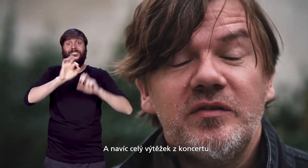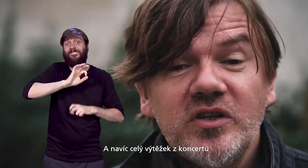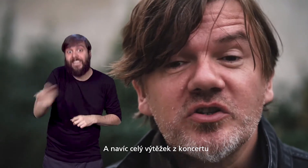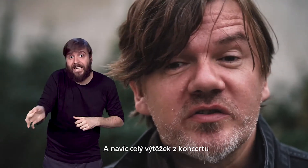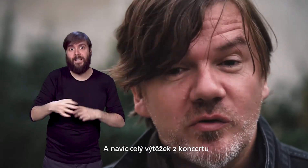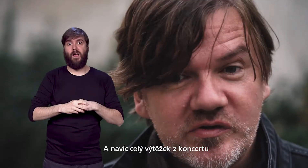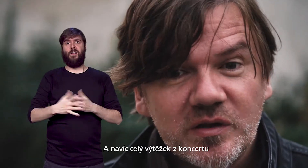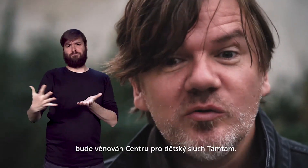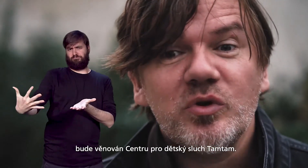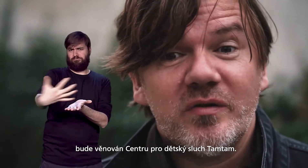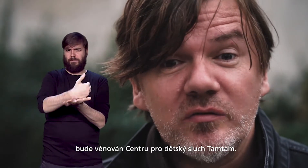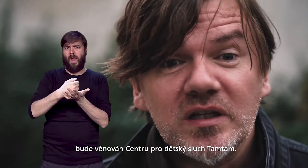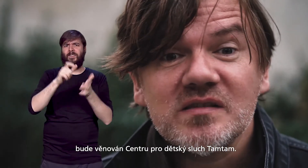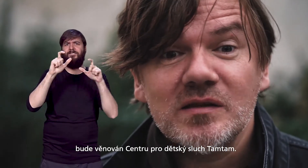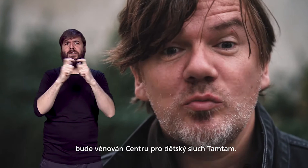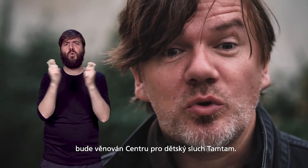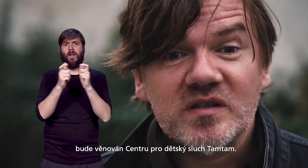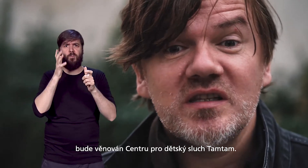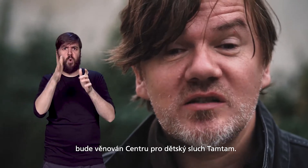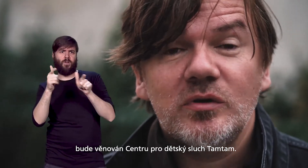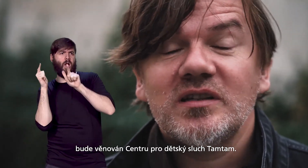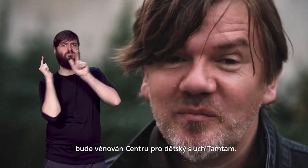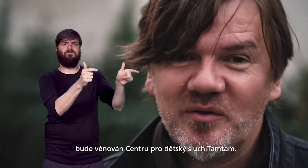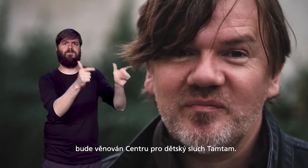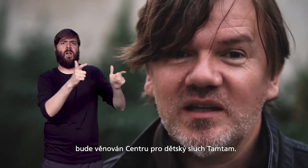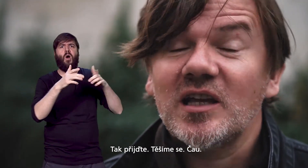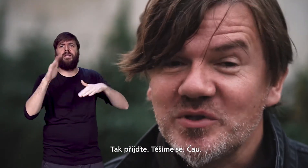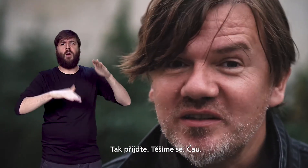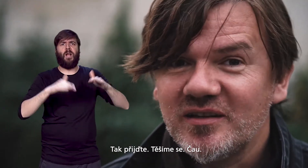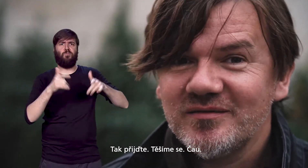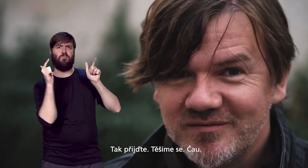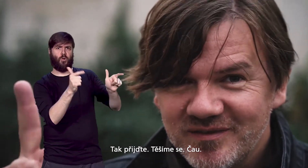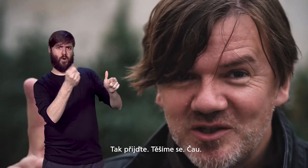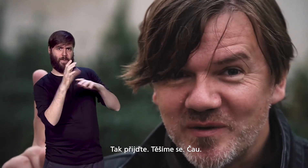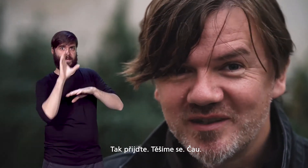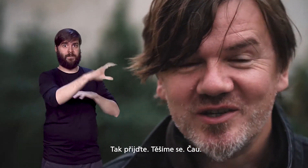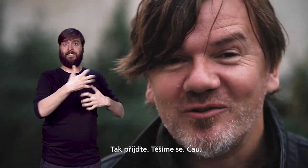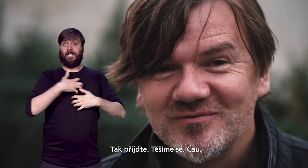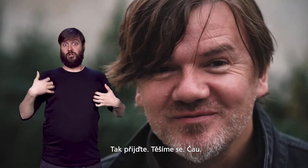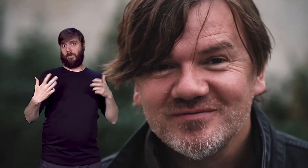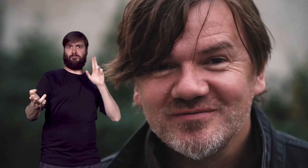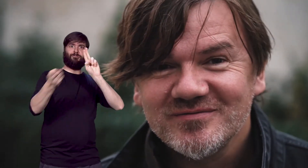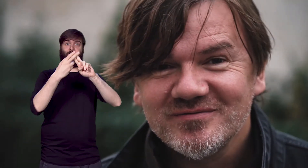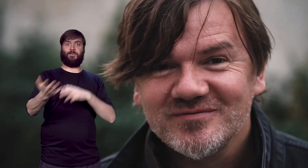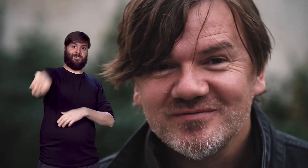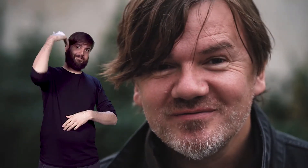celý výtěžek z koncertu bude věnovaný Centru pro dětský sluch TamTam. Tak přijďte, těšíme se, čau!